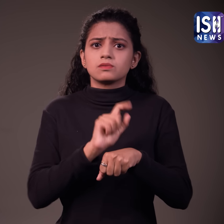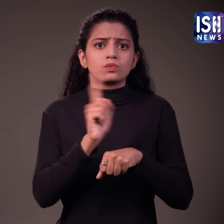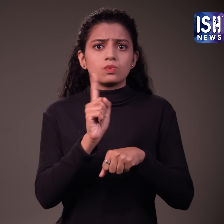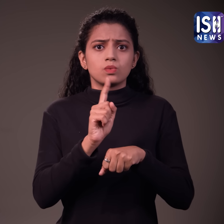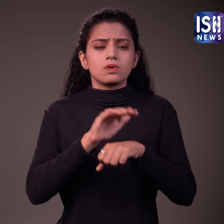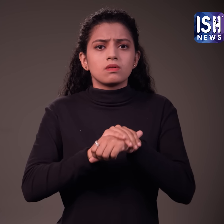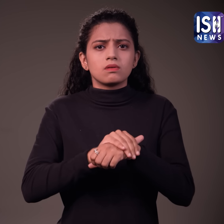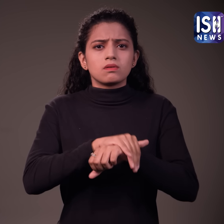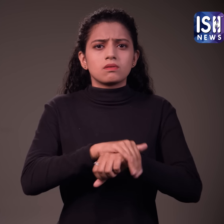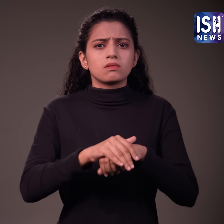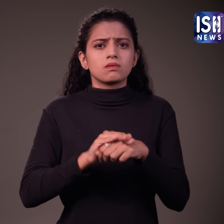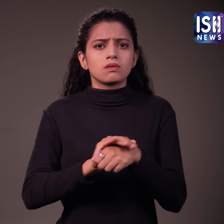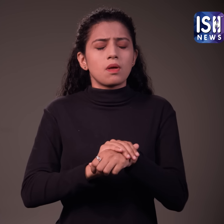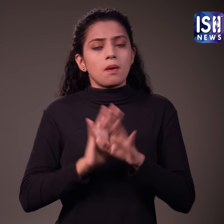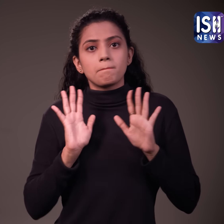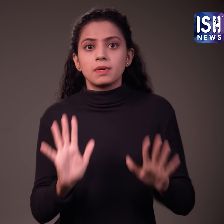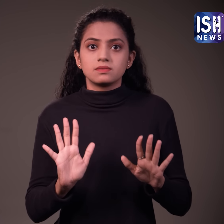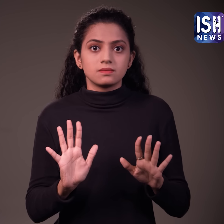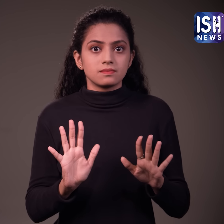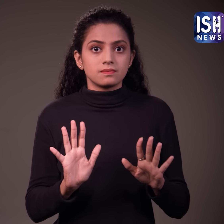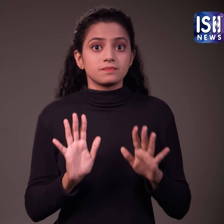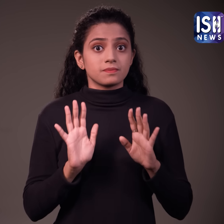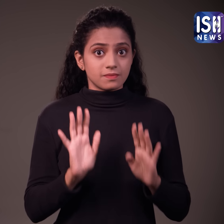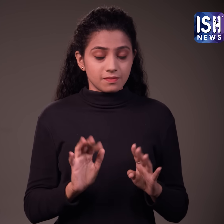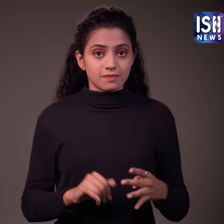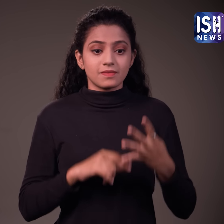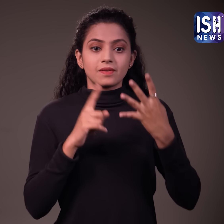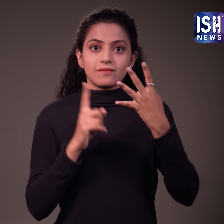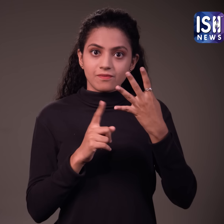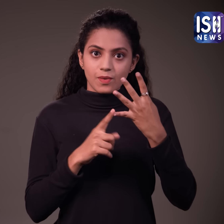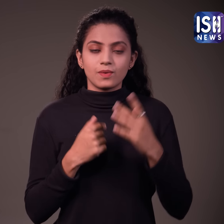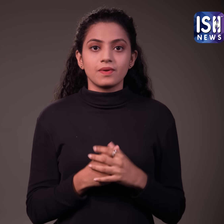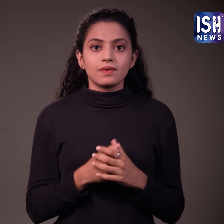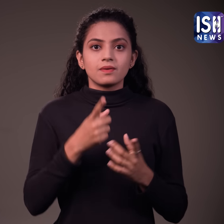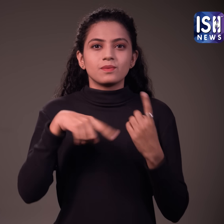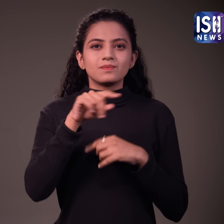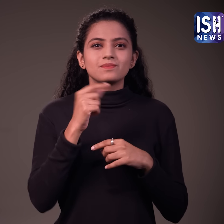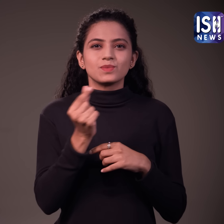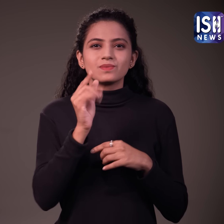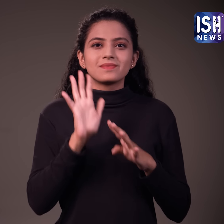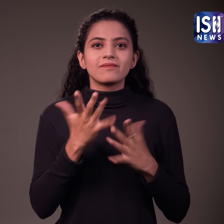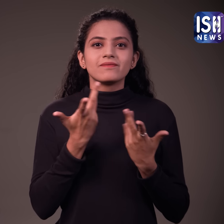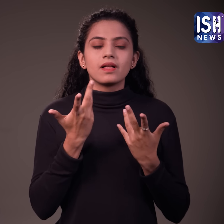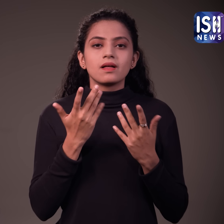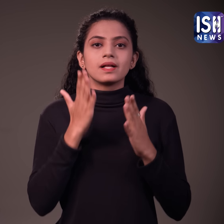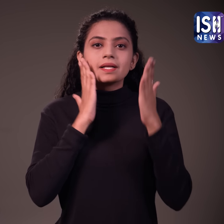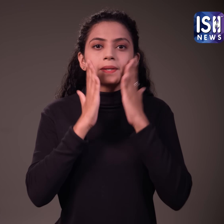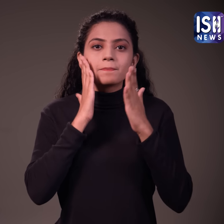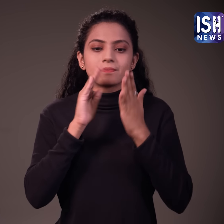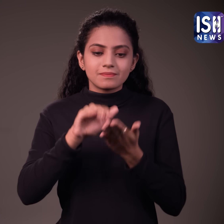अपने आपको सुखाने के लिए थप थपाएं चटके पर सीधे कॉस्मेटिक लोशन